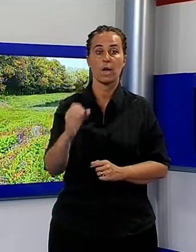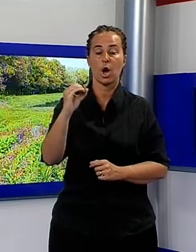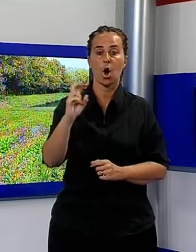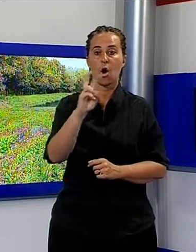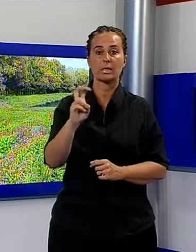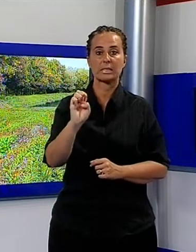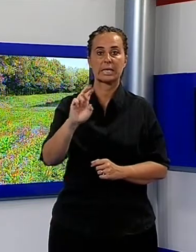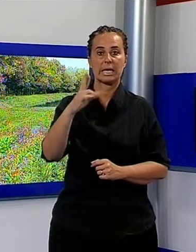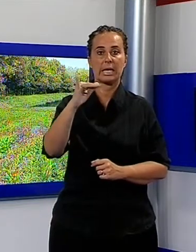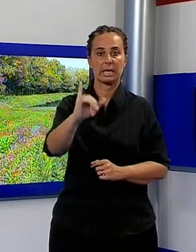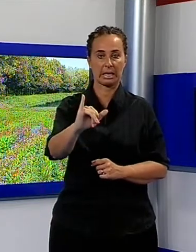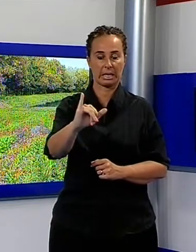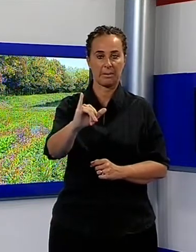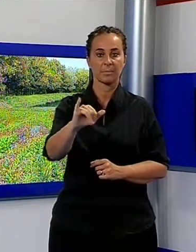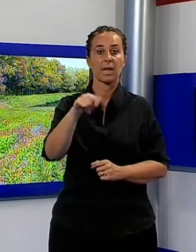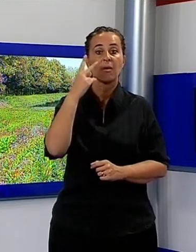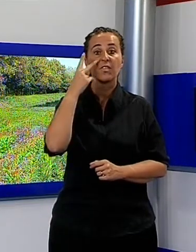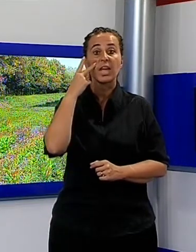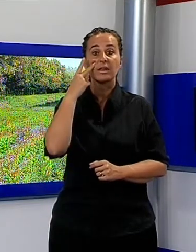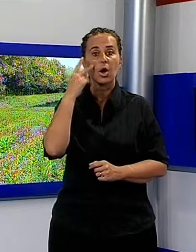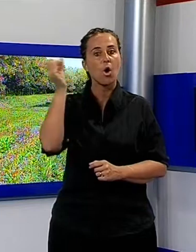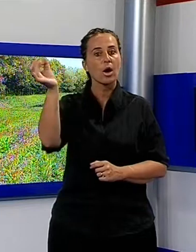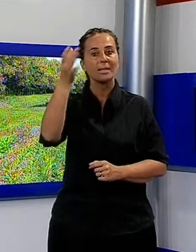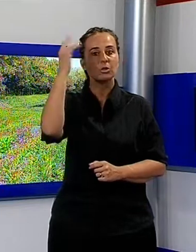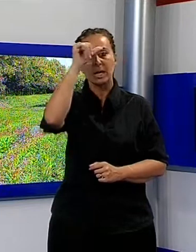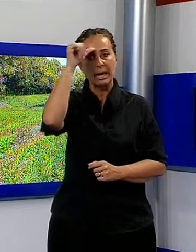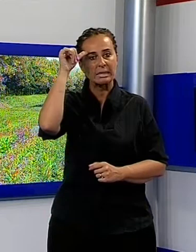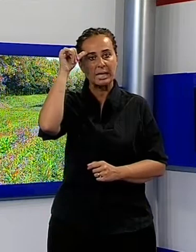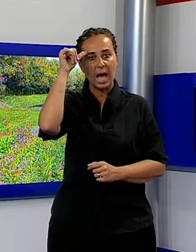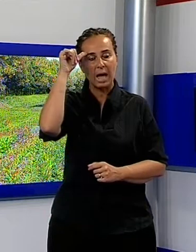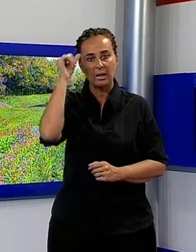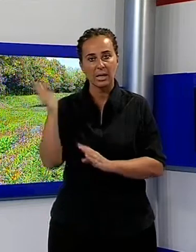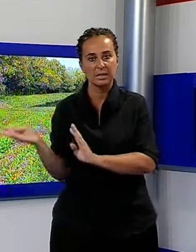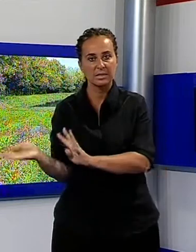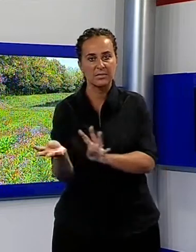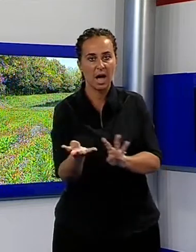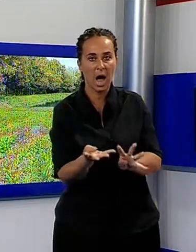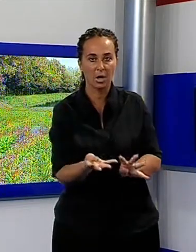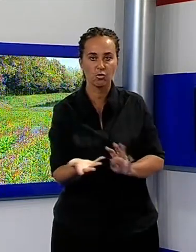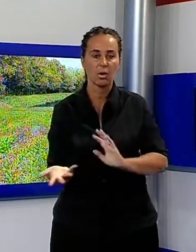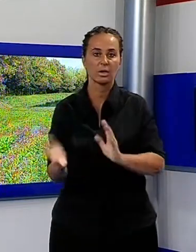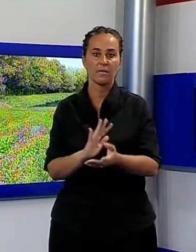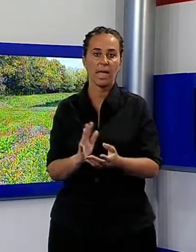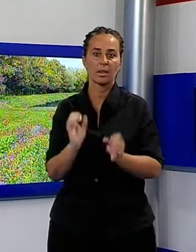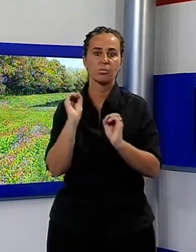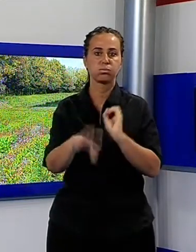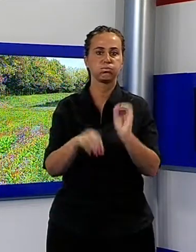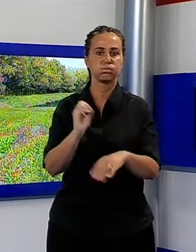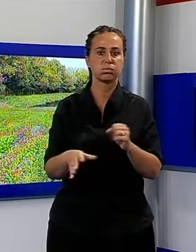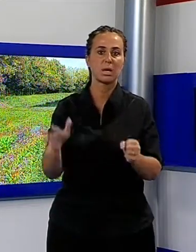Sfalci e terra accumulati durante il periodo estivo sono andati a formare una sorta di tappo. I residenti hanno segnalato il